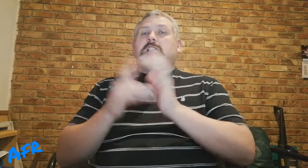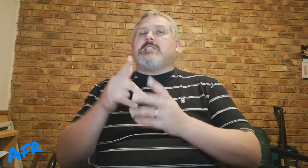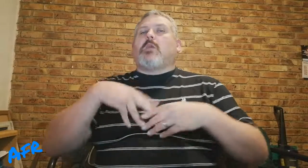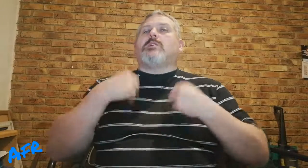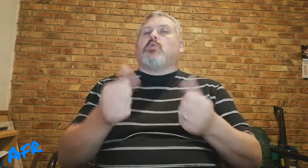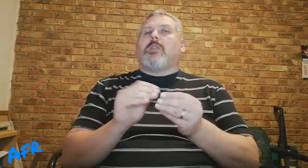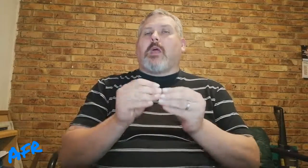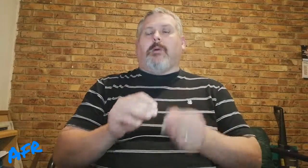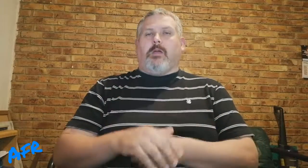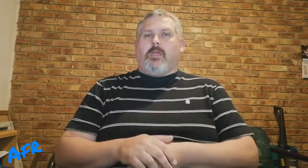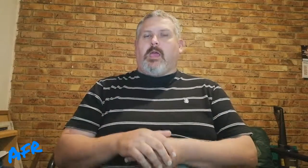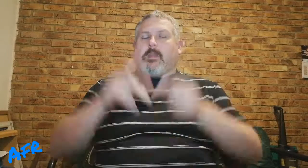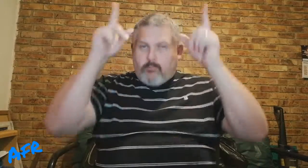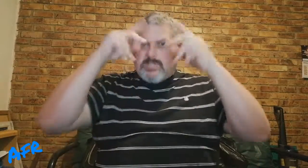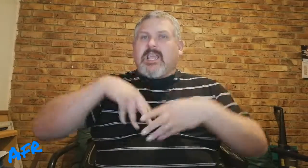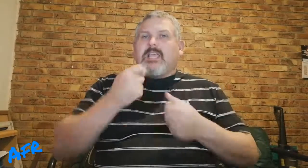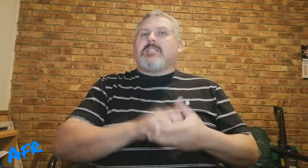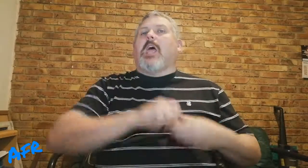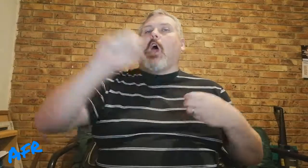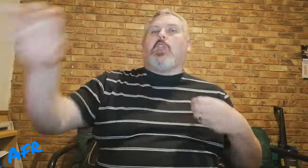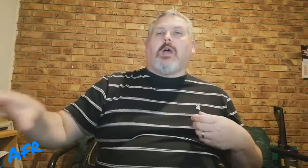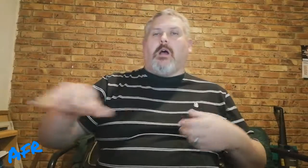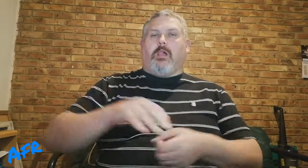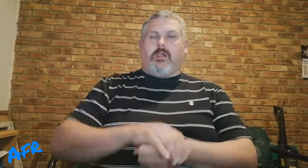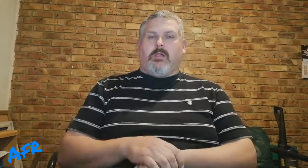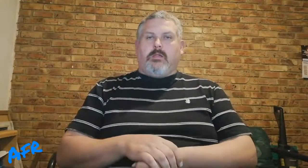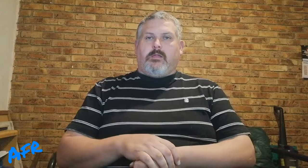Want, Jesus het om verstand gemaakt, het die bose geeste uitgehaal.